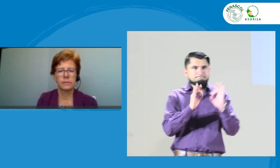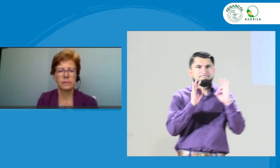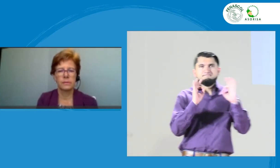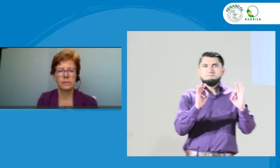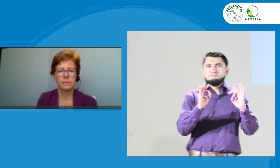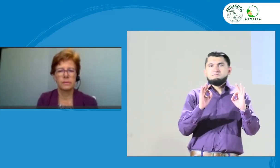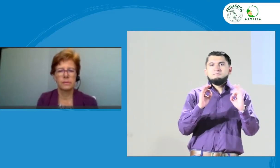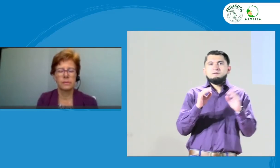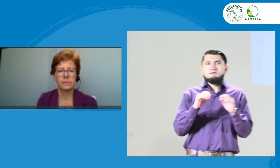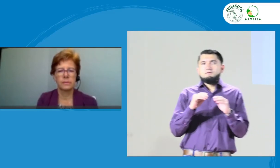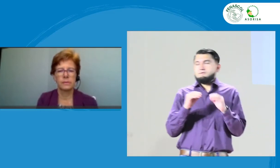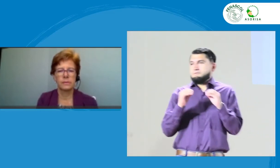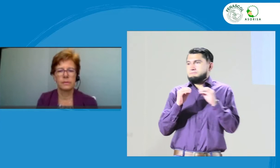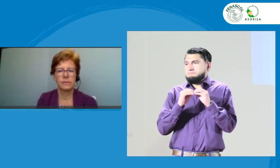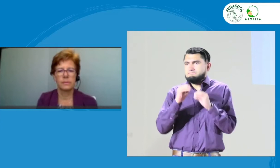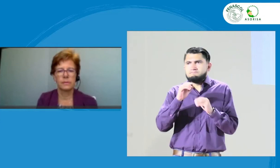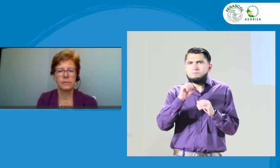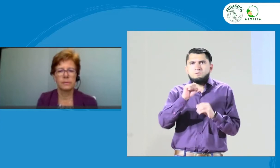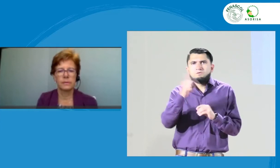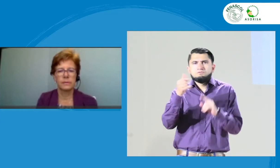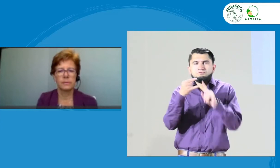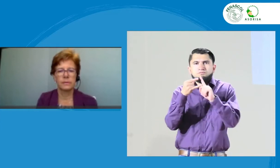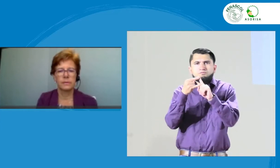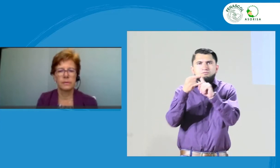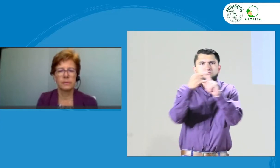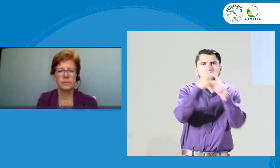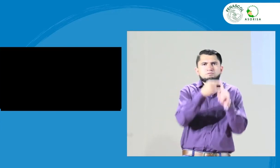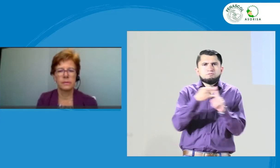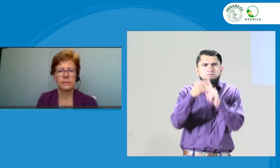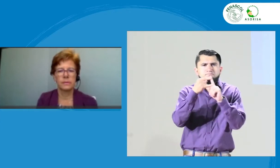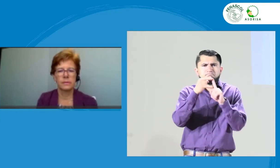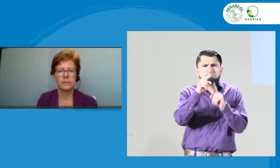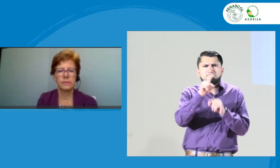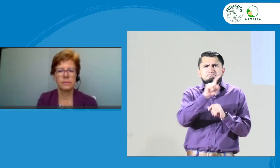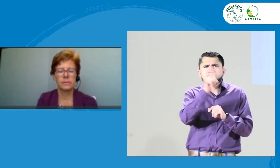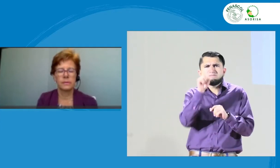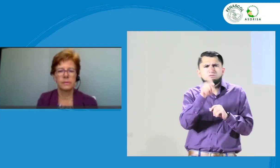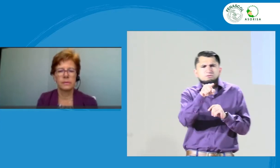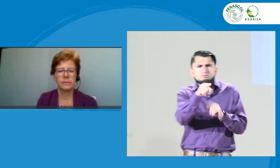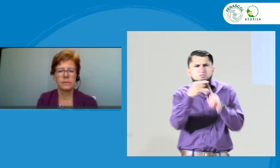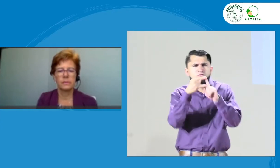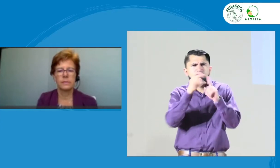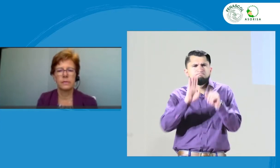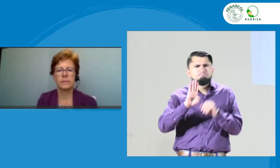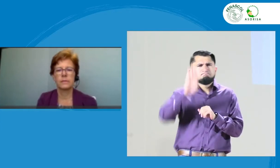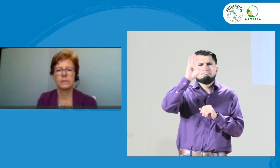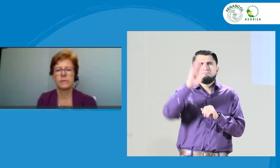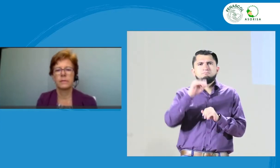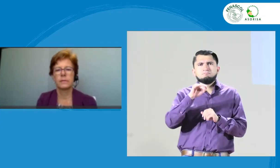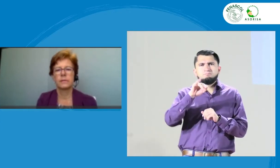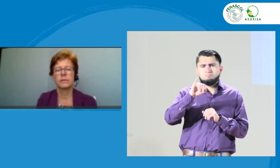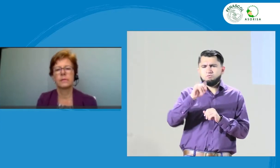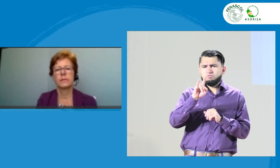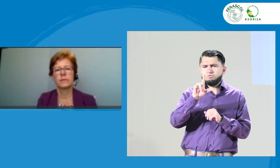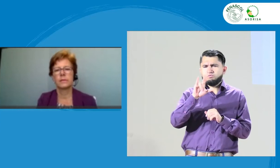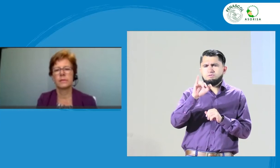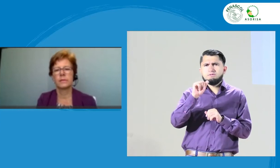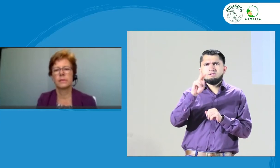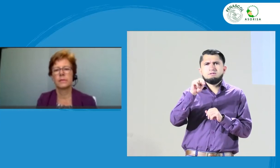Gracias, muy bien, entonces vamos con otra participación en Zoom, hay otra persona que ha